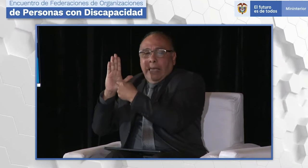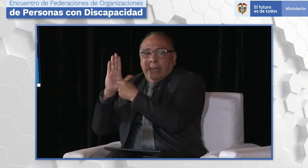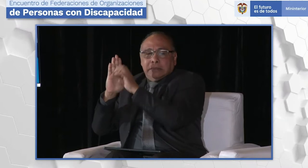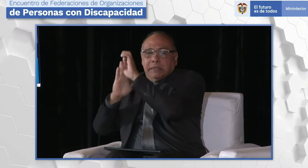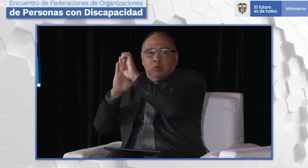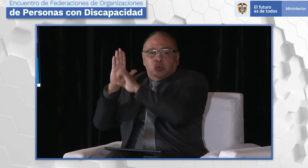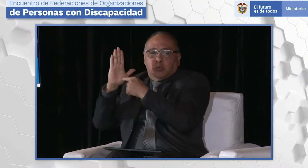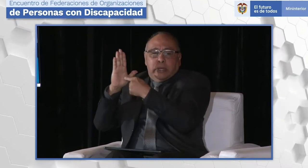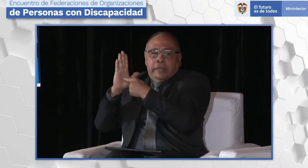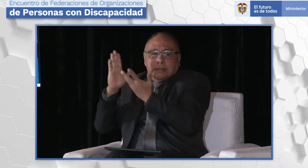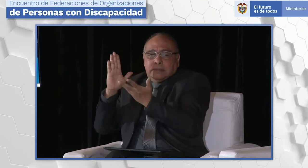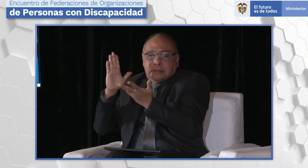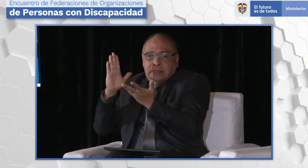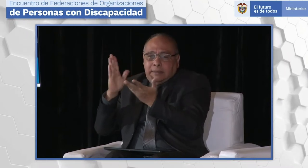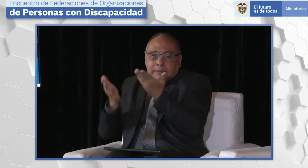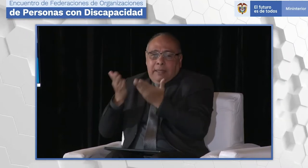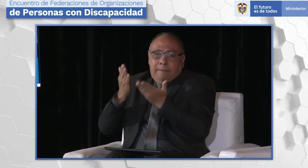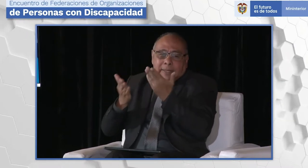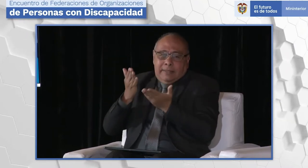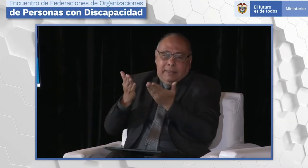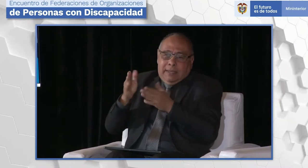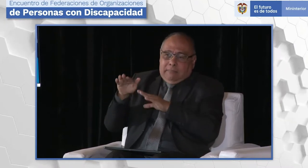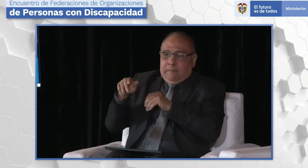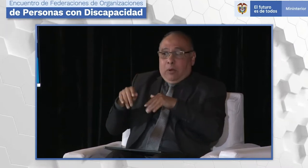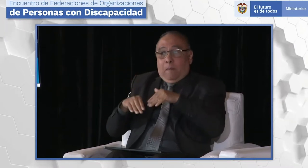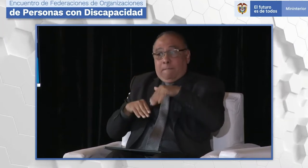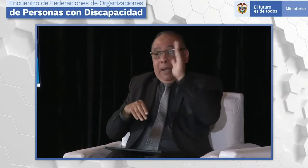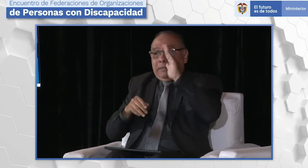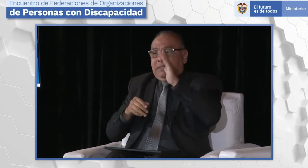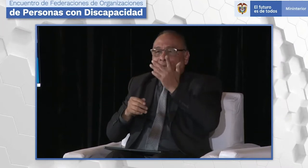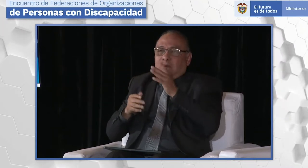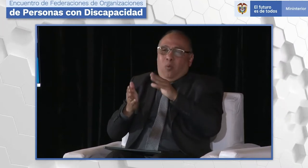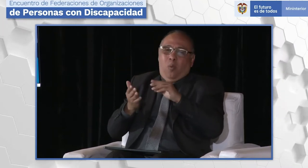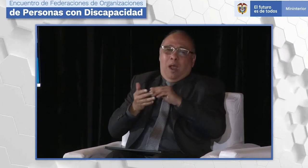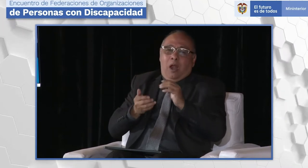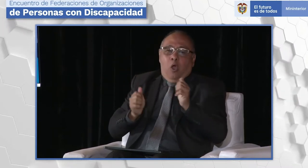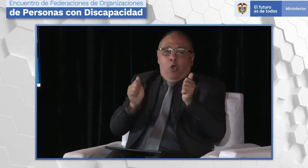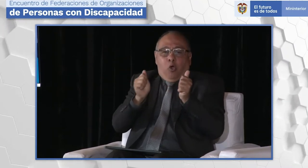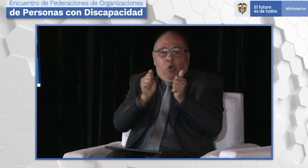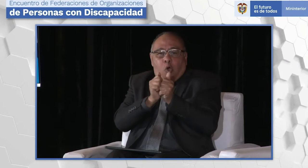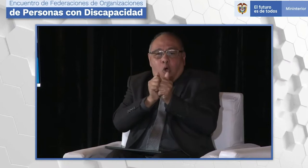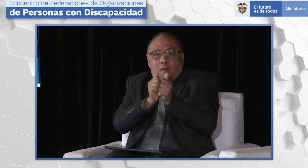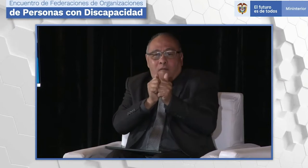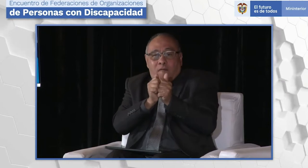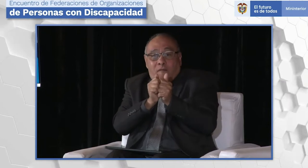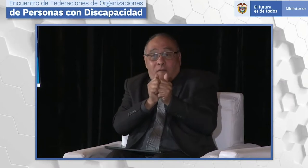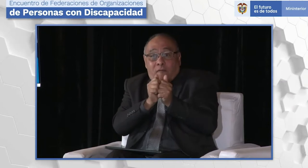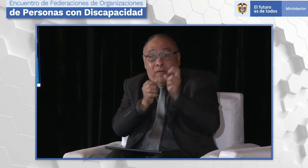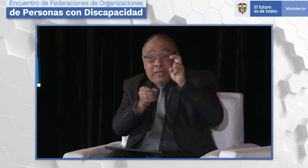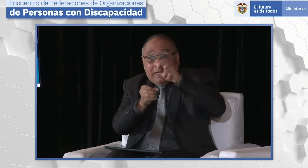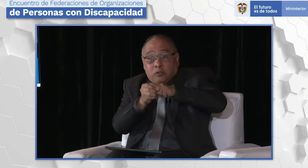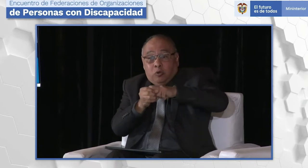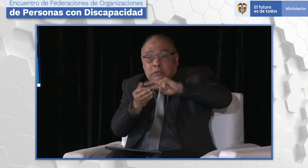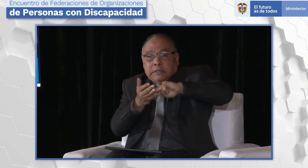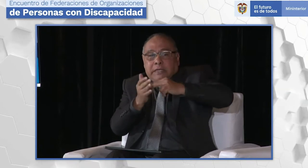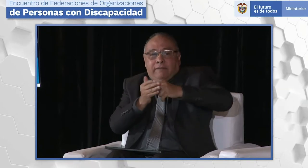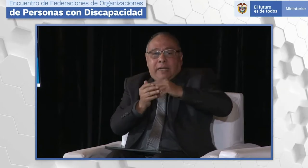de los estatutos que la componen. Eso varía dependiendo de los estatutos con los que están allí creados.